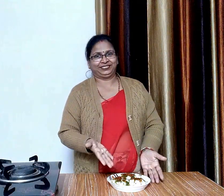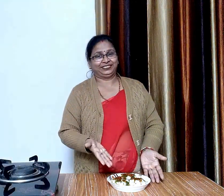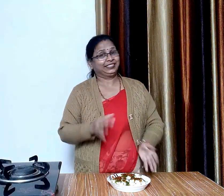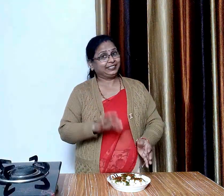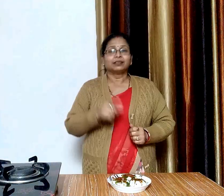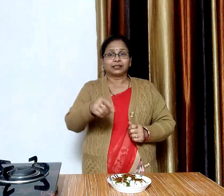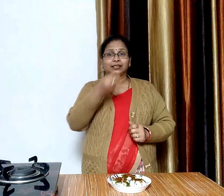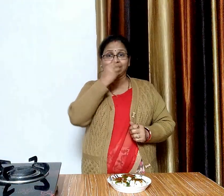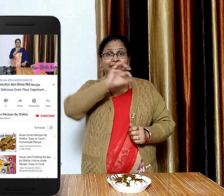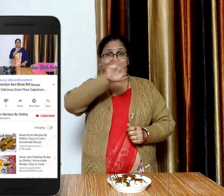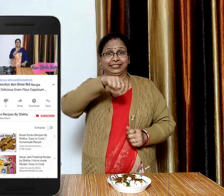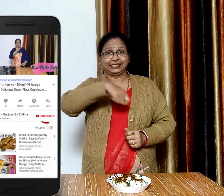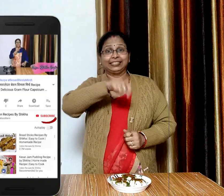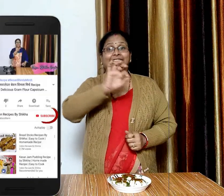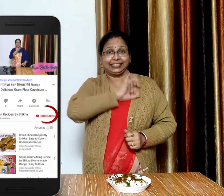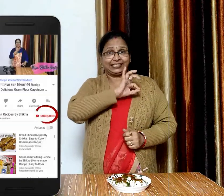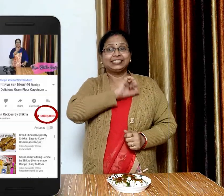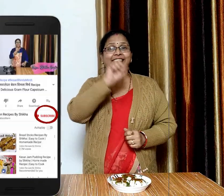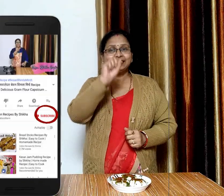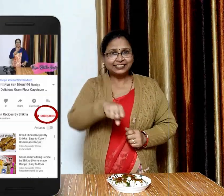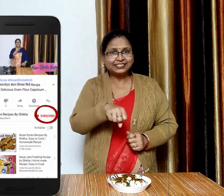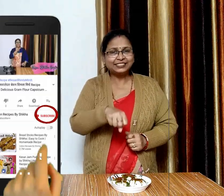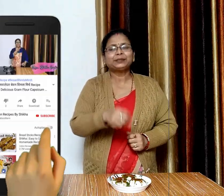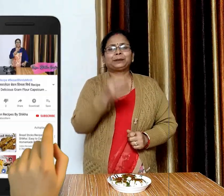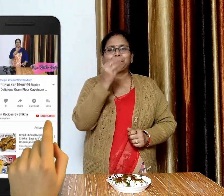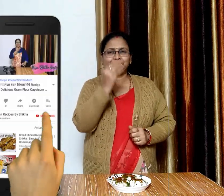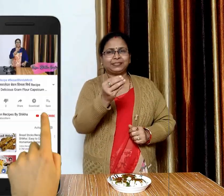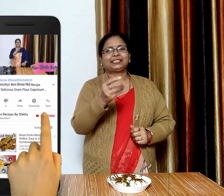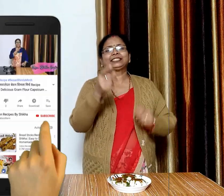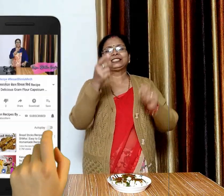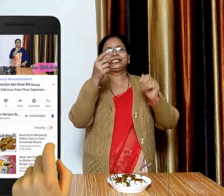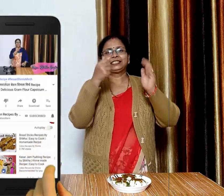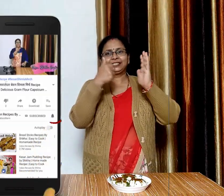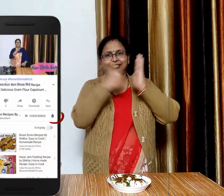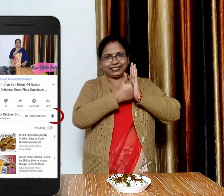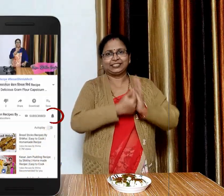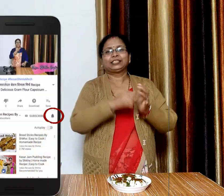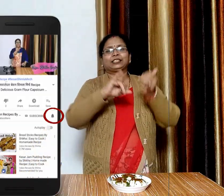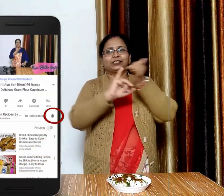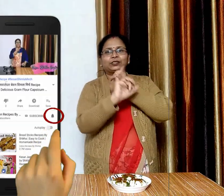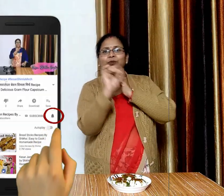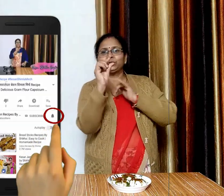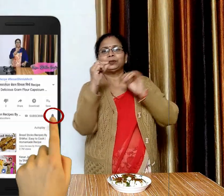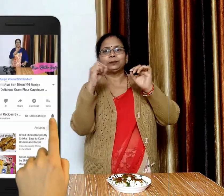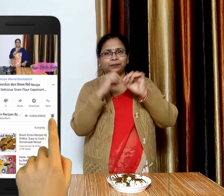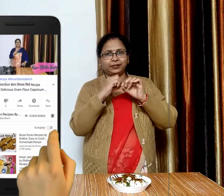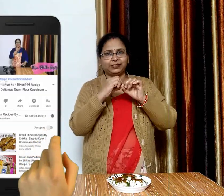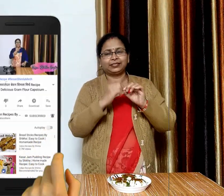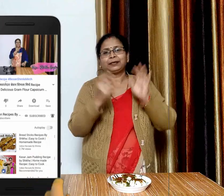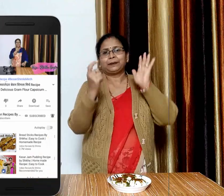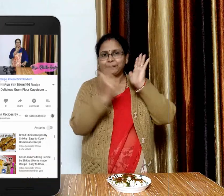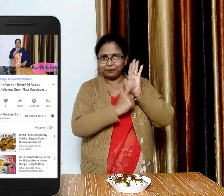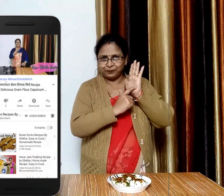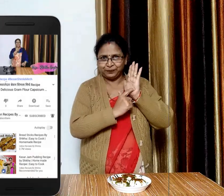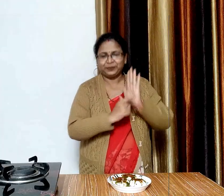अगर आपको मेरी रेसिपी पसंद आई हो तो इस वीडियो को लाइक और इस चैनल को सब्सक्राइब करना ना भूले मिलते हैं नेक्स वीडियो में